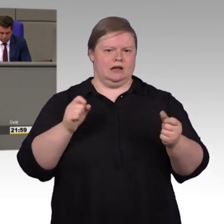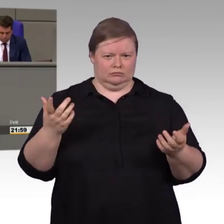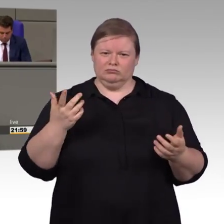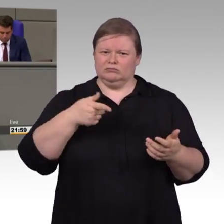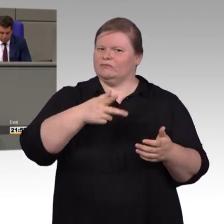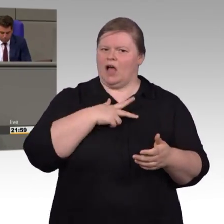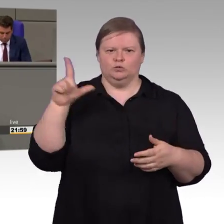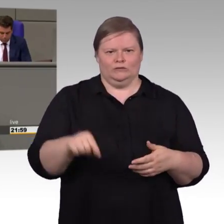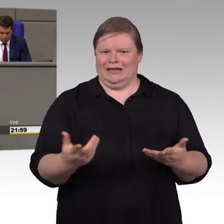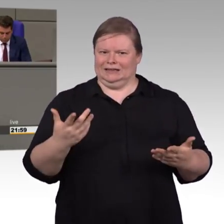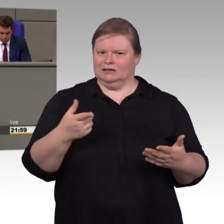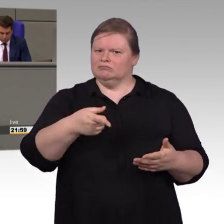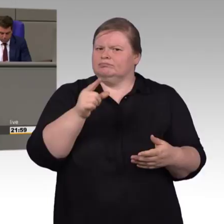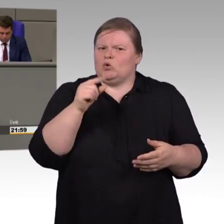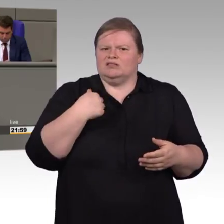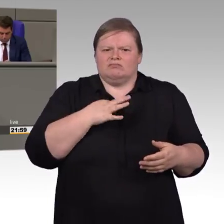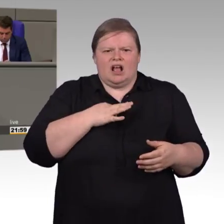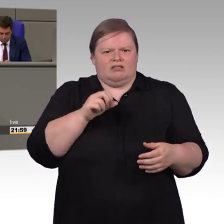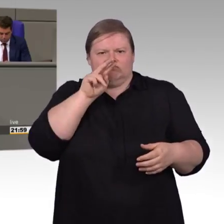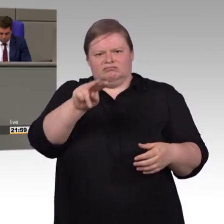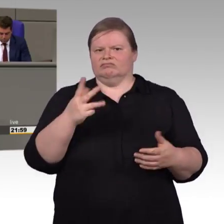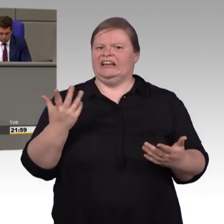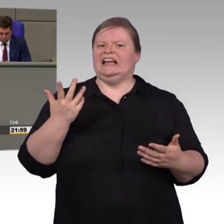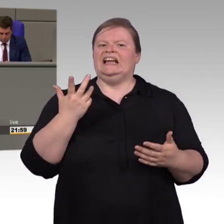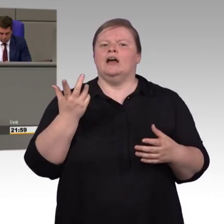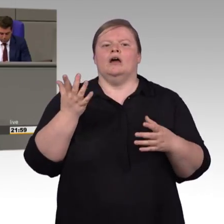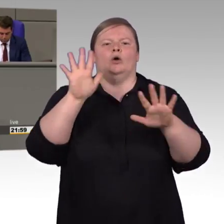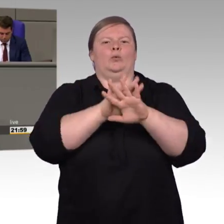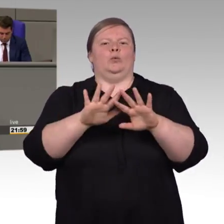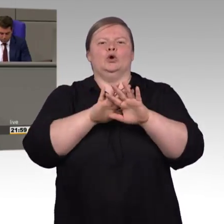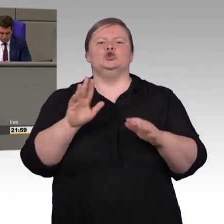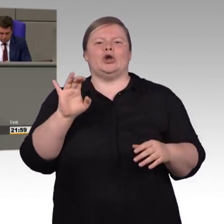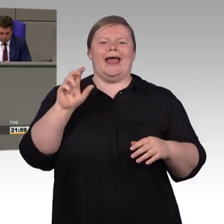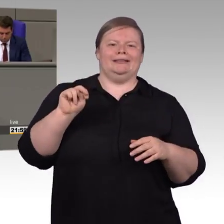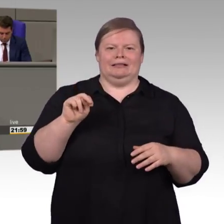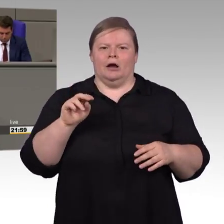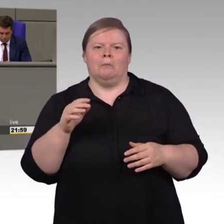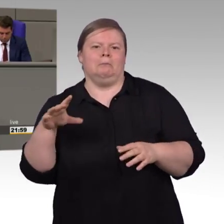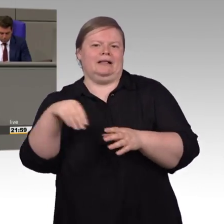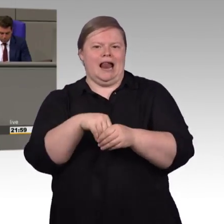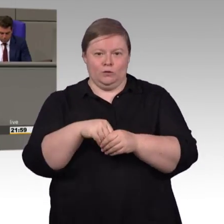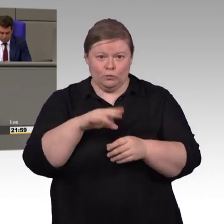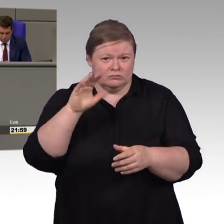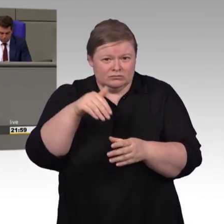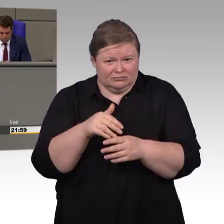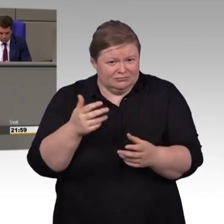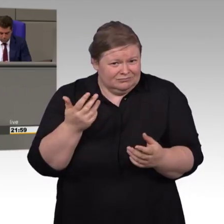inklusive Gesellschaft ist nach Auffassung der Linken das Ziel unseres Rechtsstaates. Demnach wird kein Mensch strukturell benachteiligt oder ausgeschlossen.